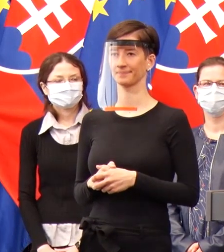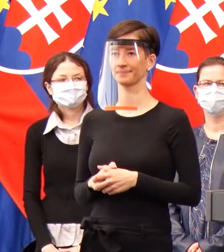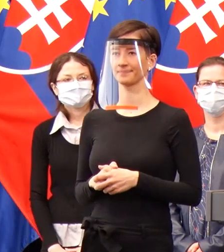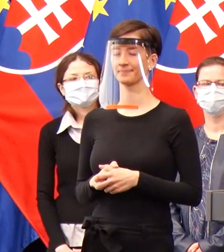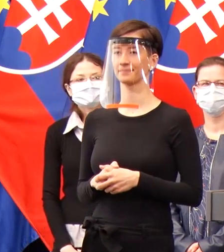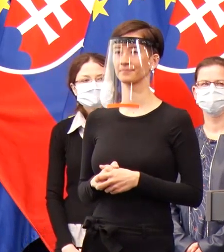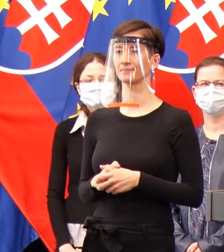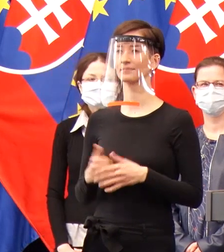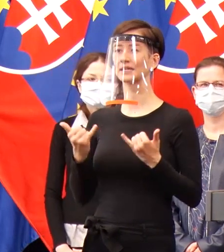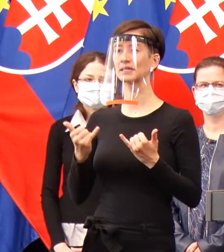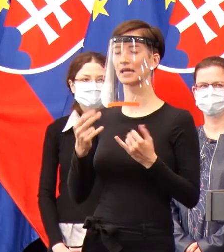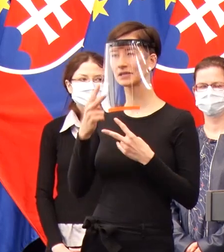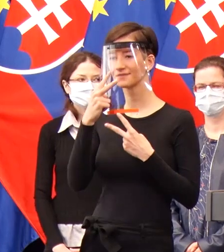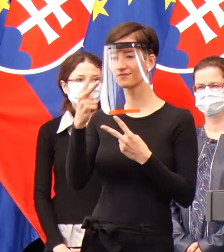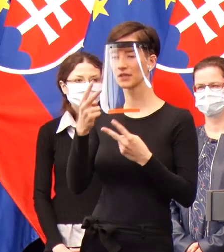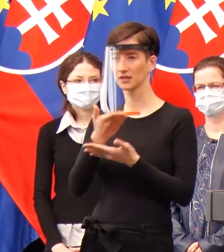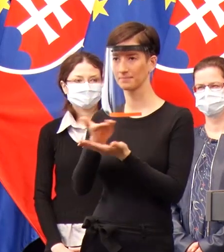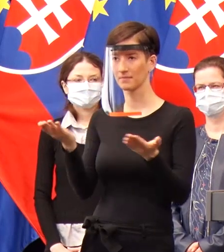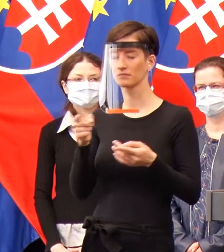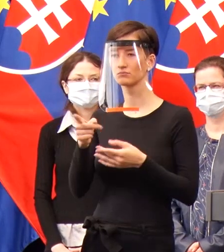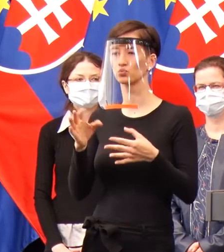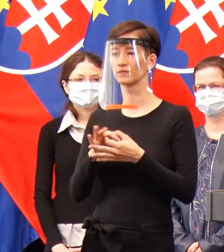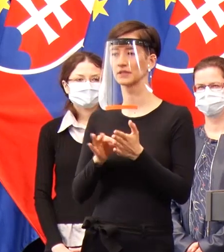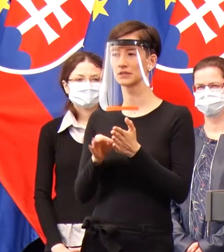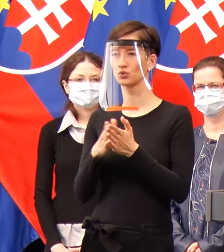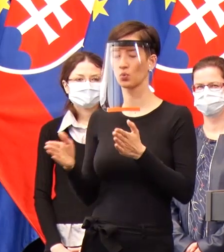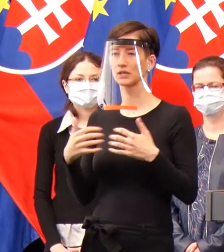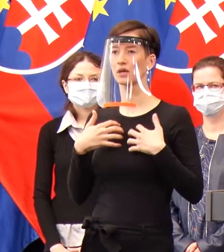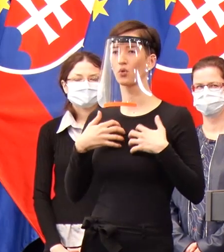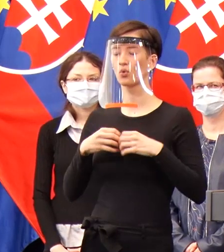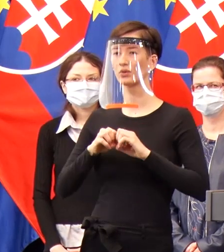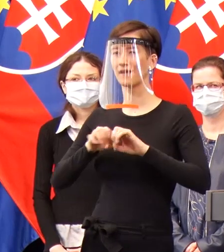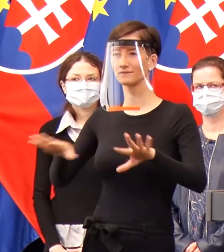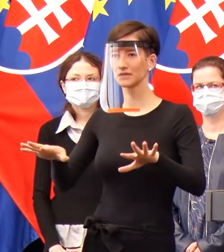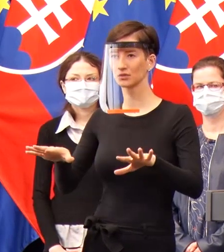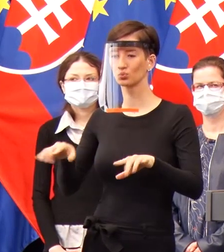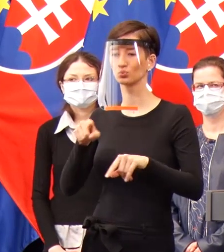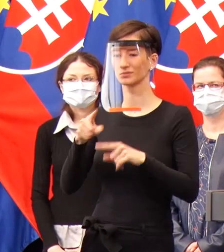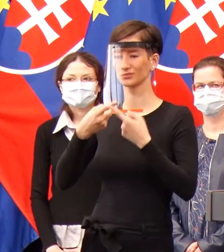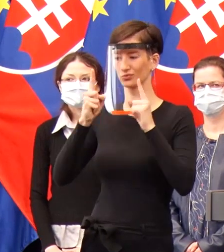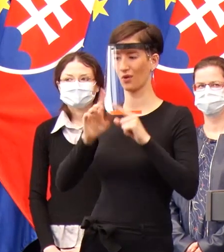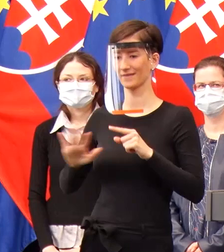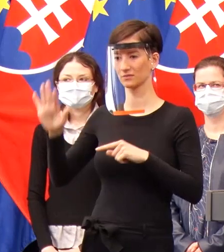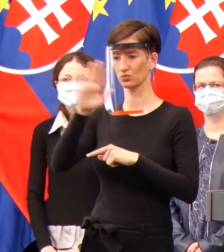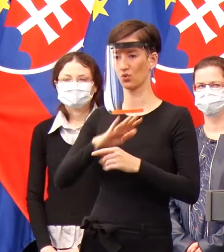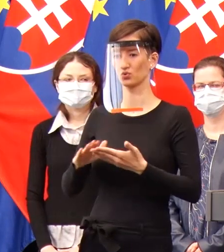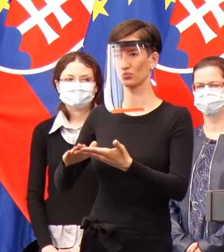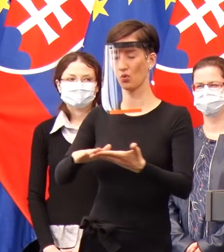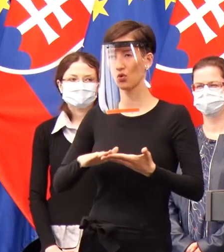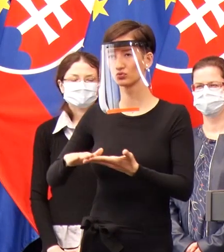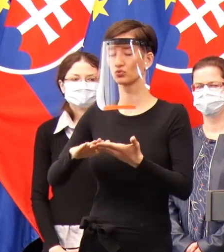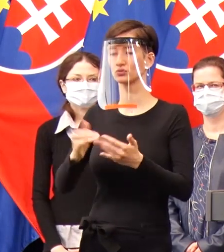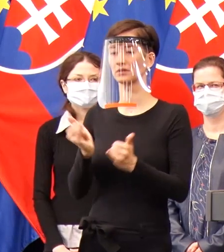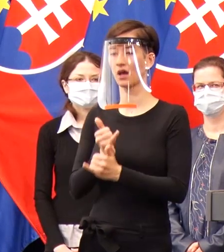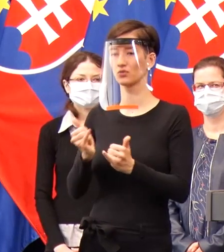Vidíme, že situácia okolo koronavírusu nás ako spoločnosť ľudí dokázala naozaj spojiť. A